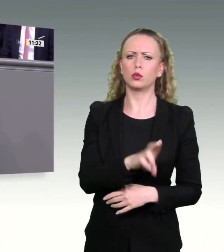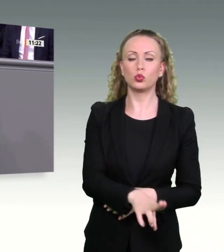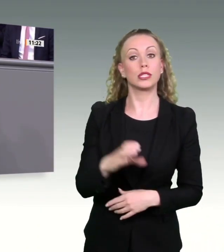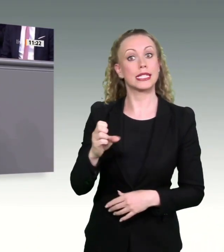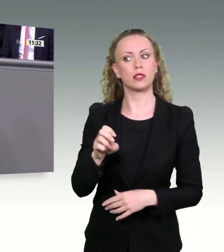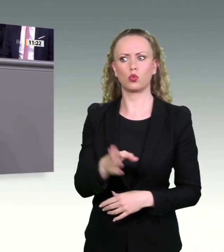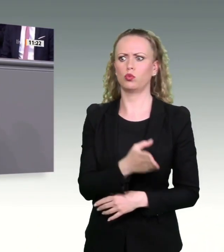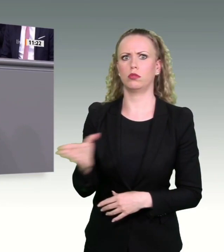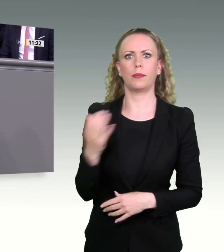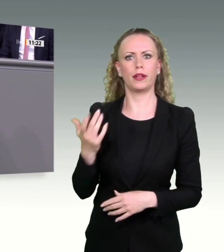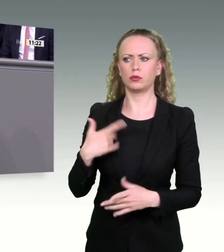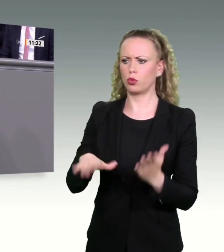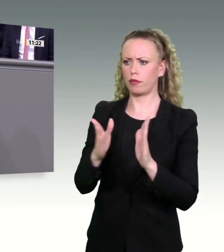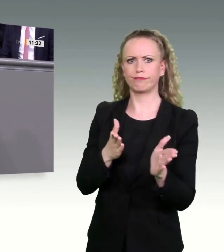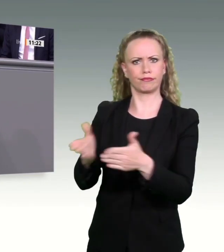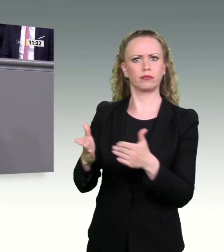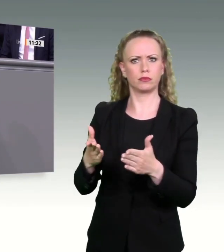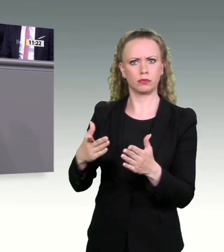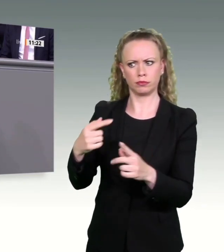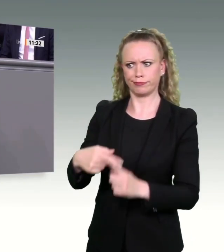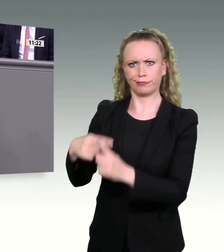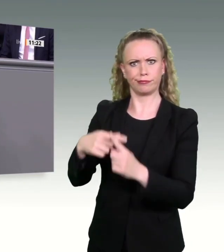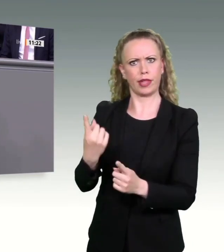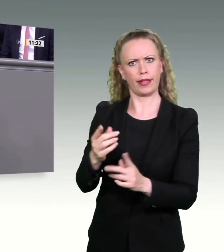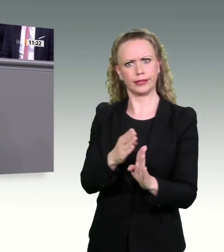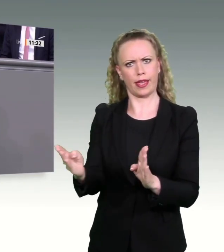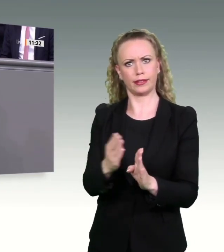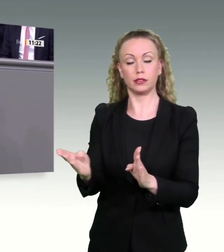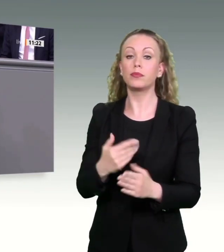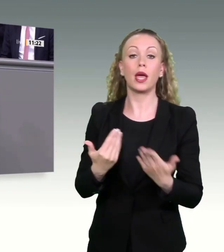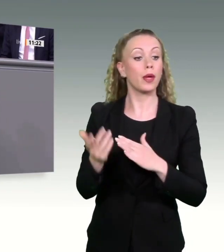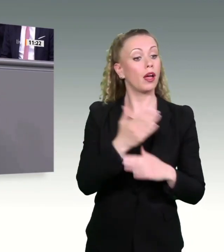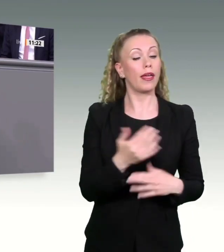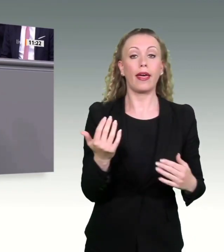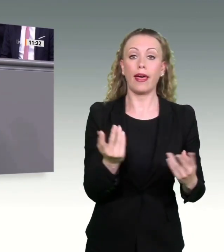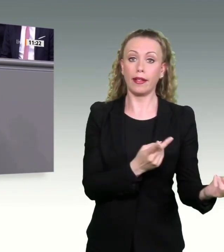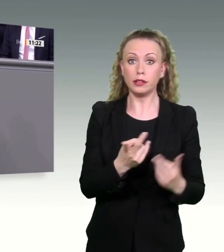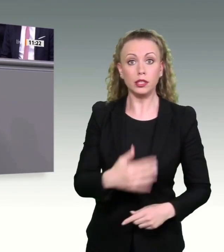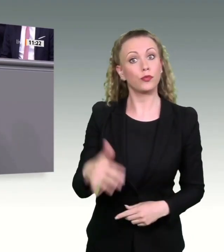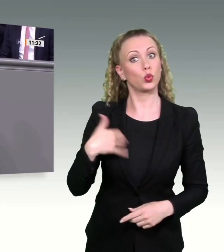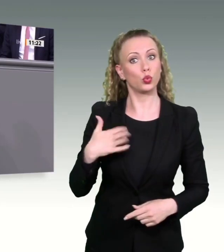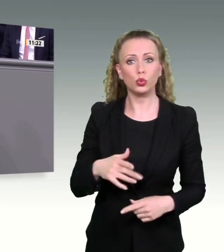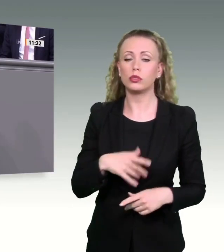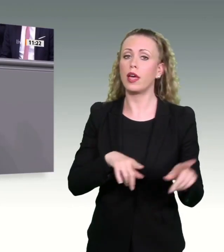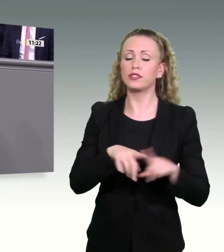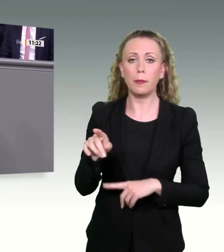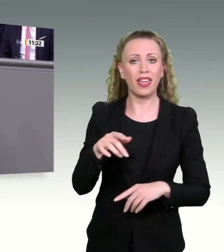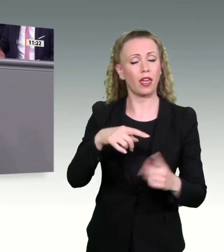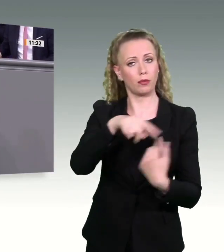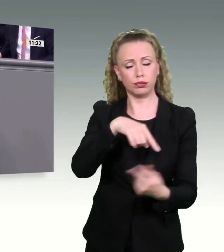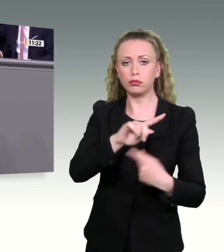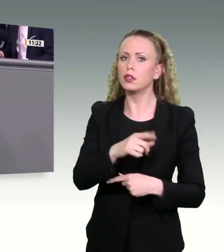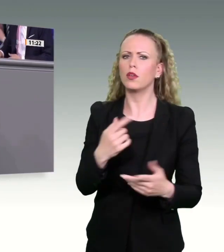einseitig. So fordern Sie, ähnlich wie SPD, Grüne und FDP, den Schutz von Populationen bei